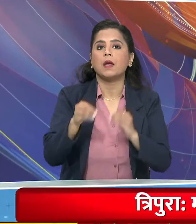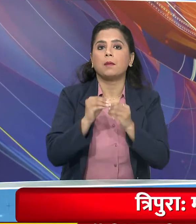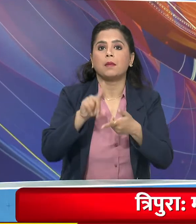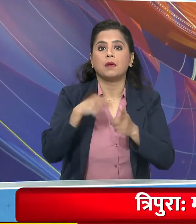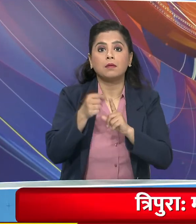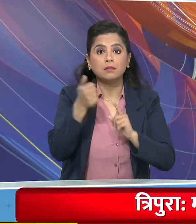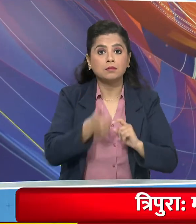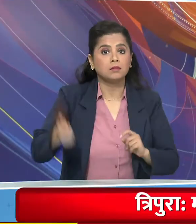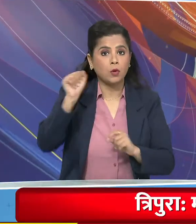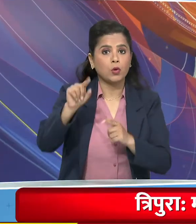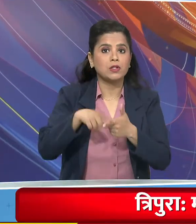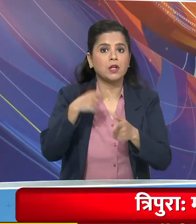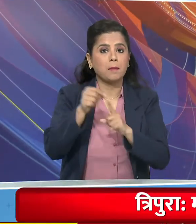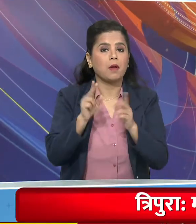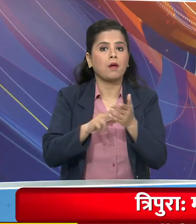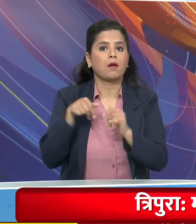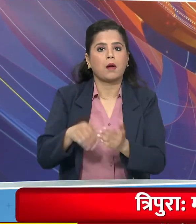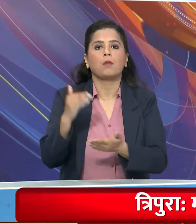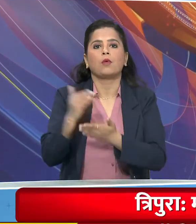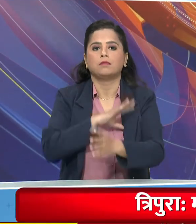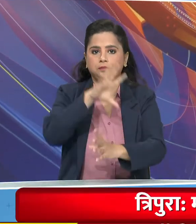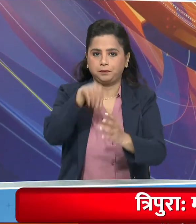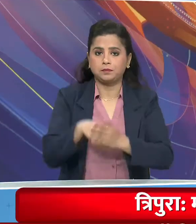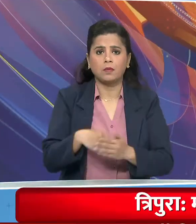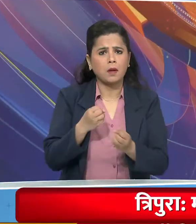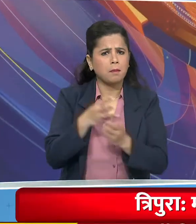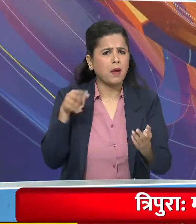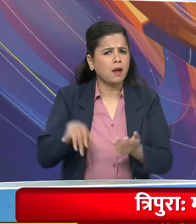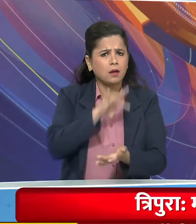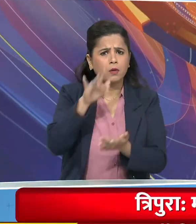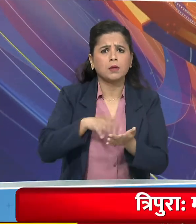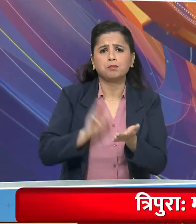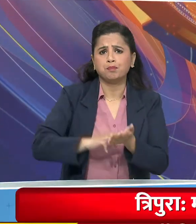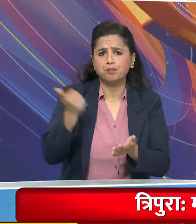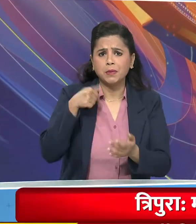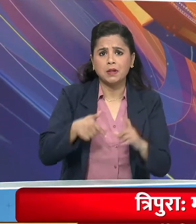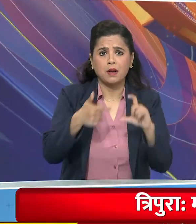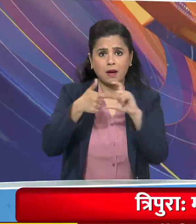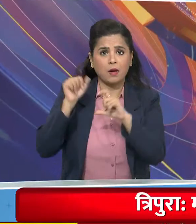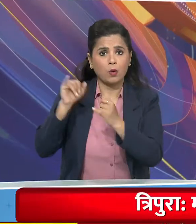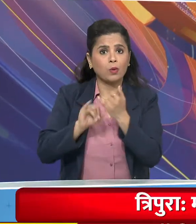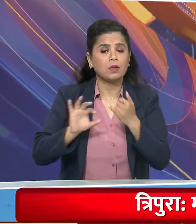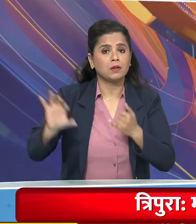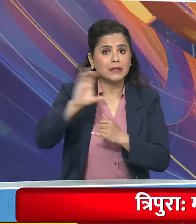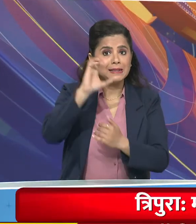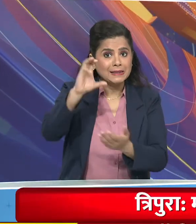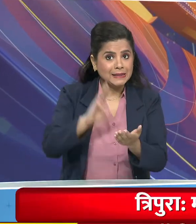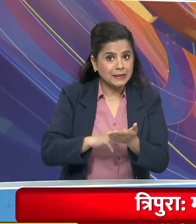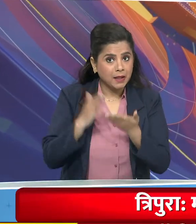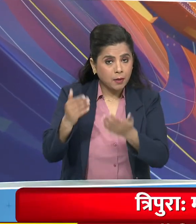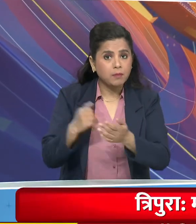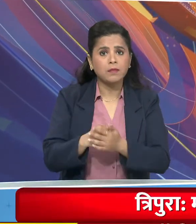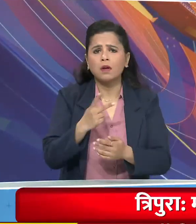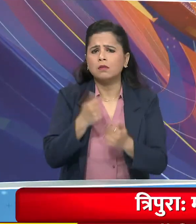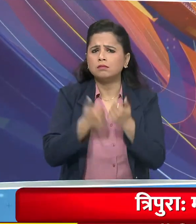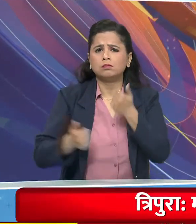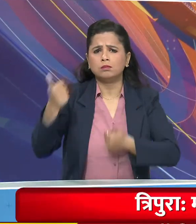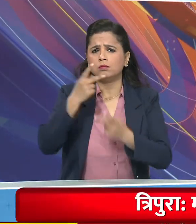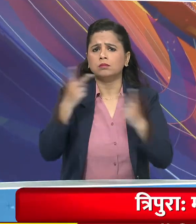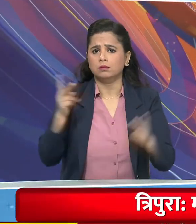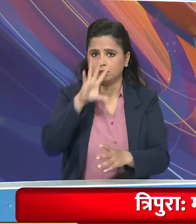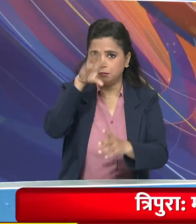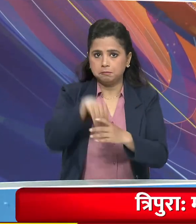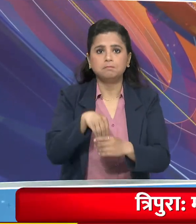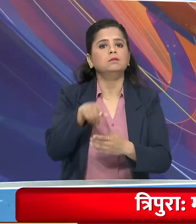ज्येपी नडड़ा समारों में रहेंगे मौझूद कई केंद्रिय मंत्रियों पूर्वोतर राजर के मुख्य मंत्रियों और गणमान्य लोग होँगी